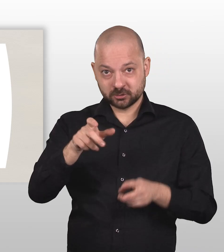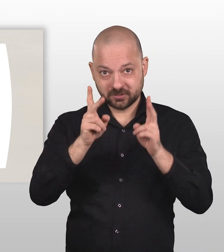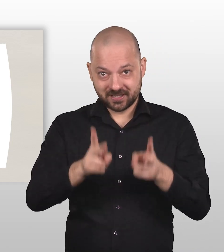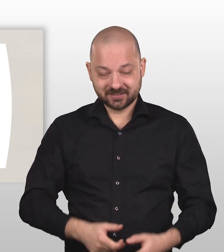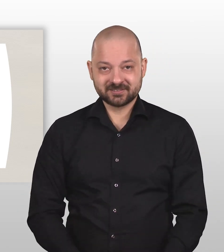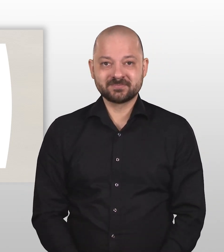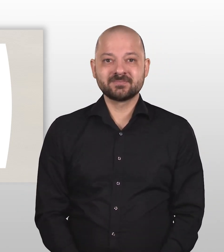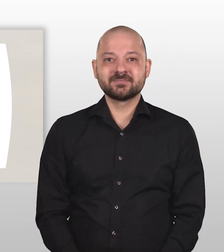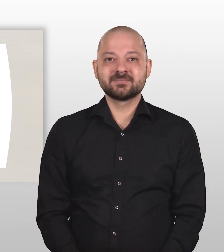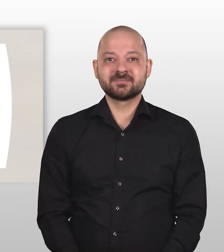Menschenrechte.